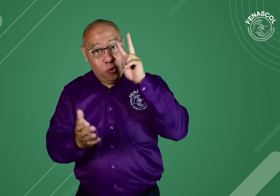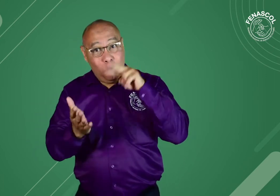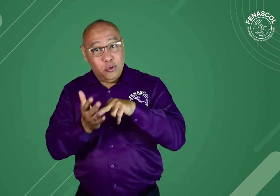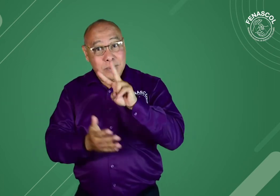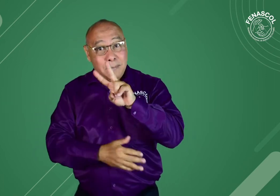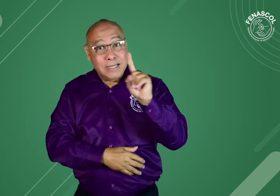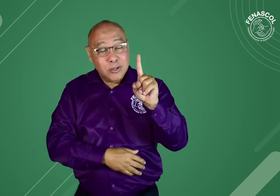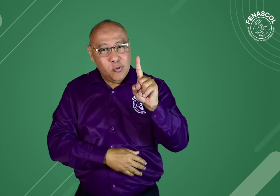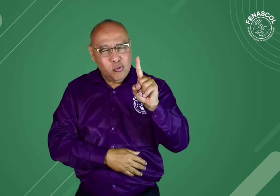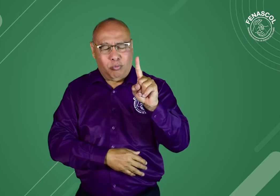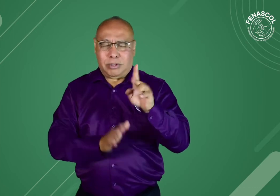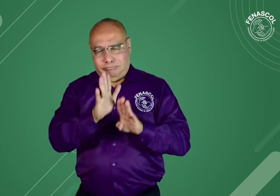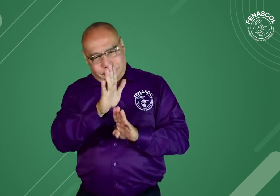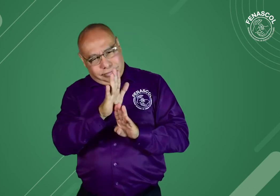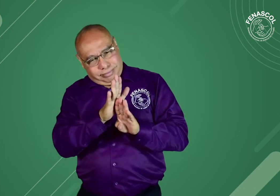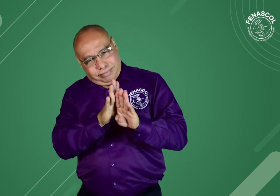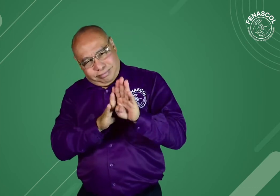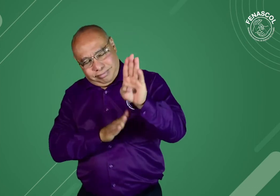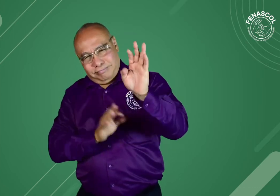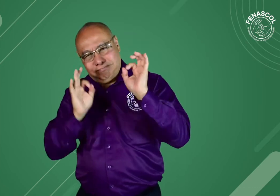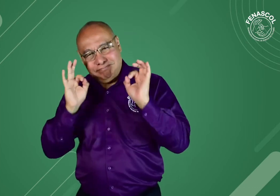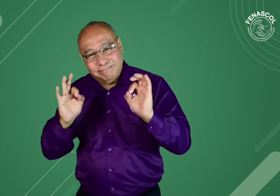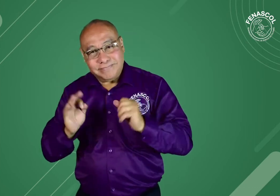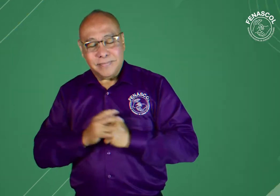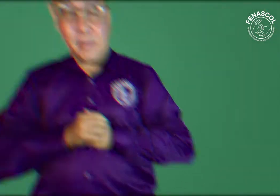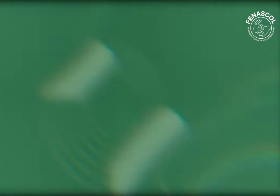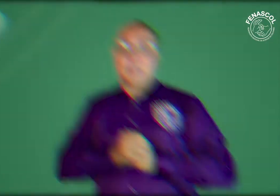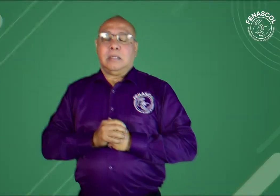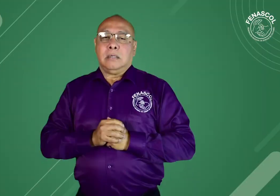Deseamos que este año 2021 sea un año de mucha prosperidad.